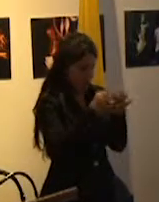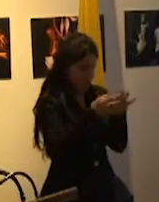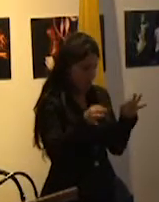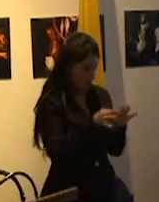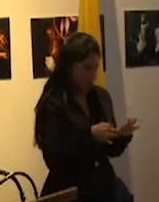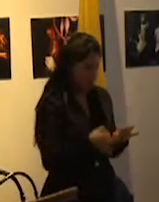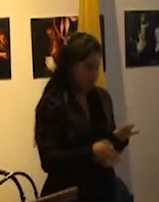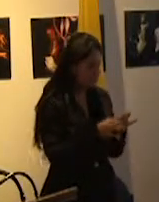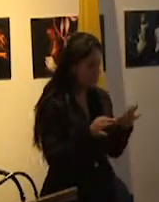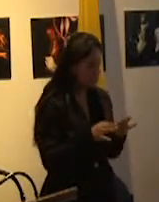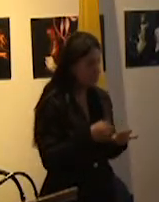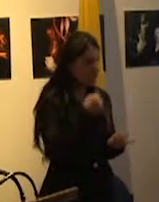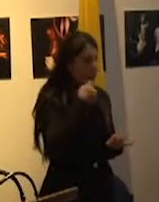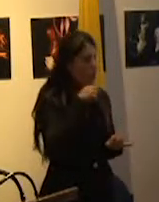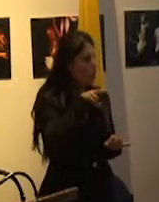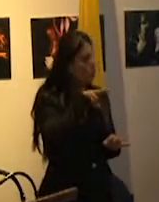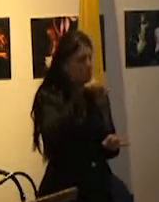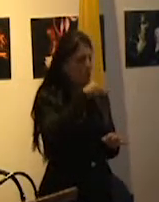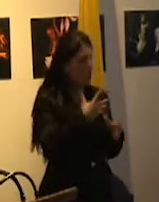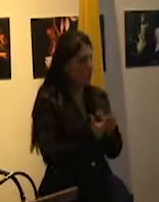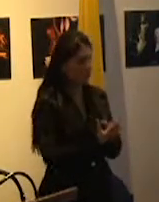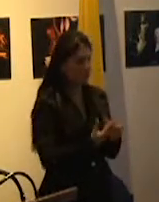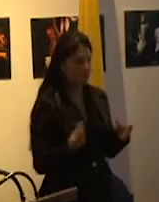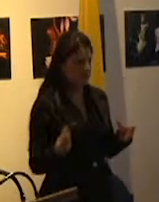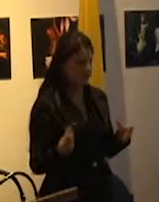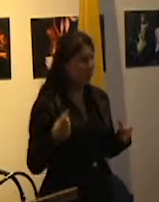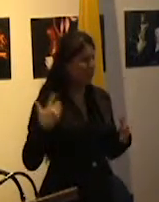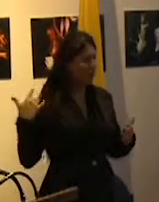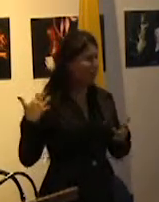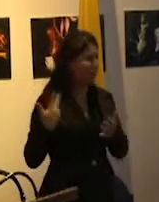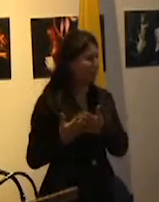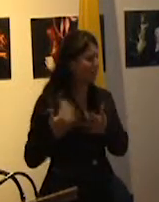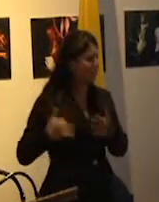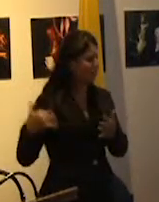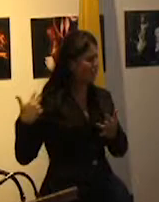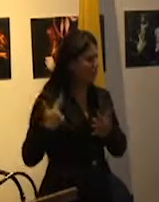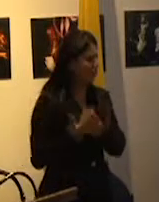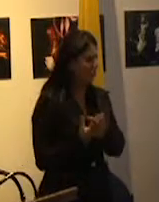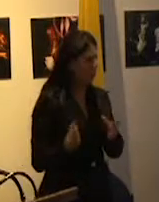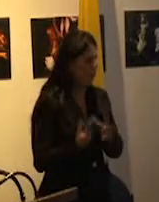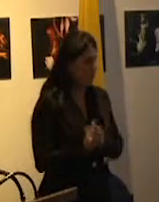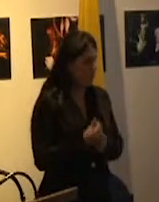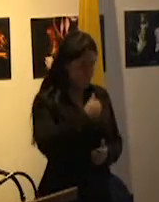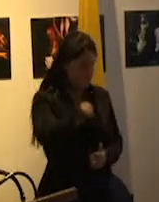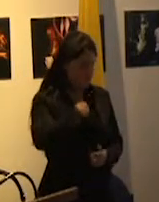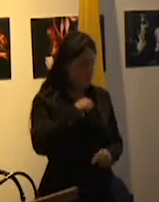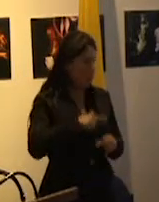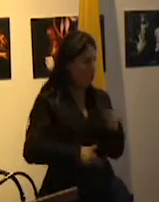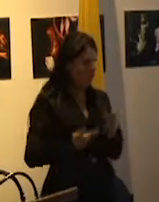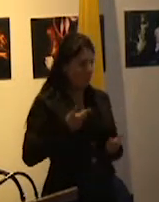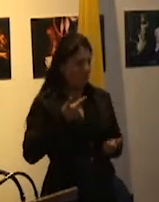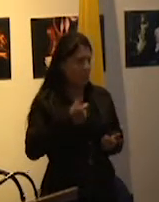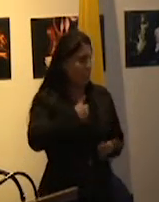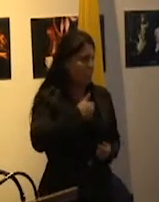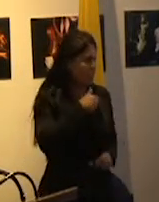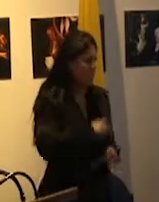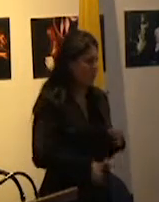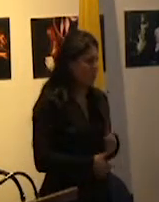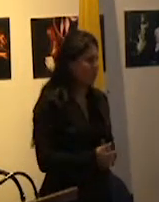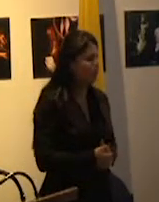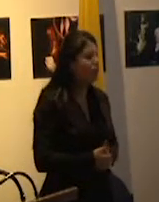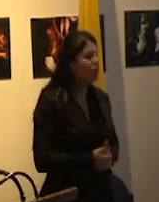textuales de Sarmiento que no deje excluidos como hasta aquí a los que no pueden bastarse a sí mismos y que no